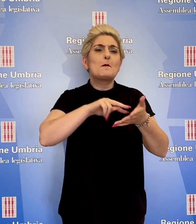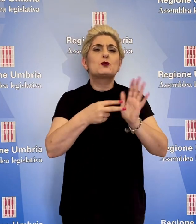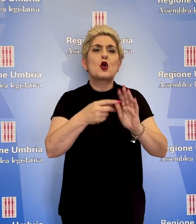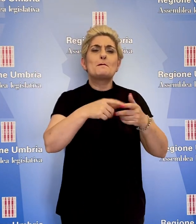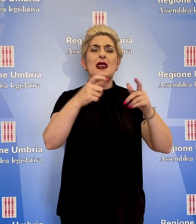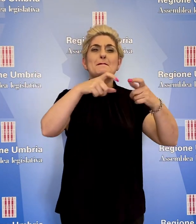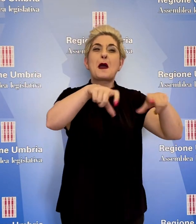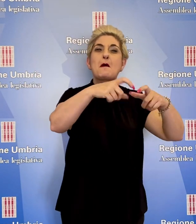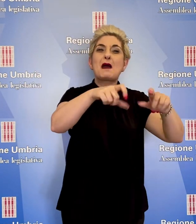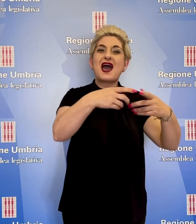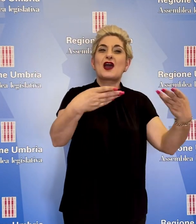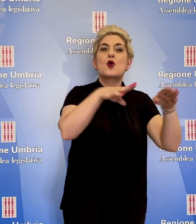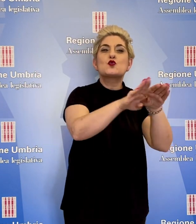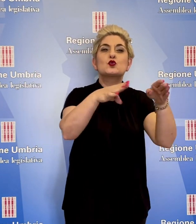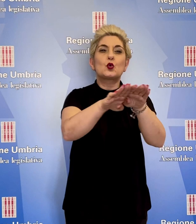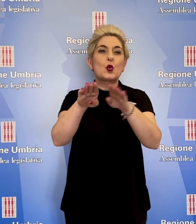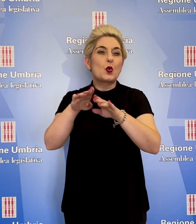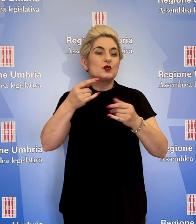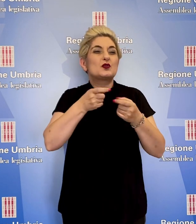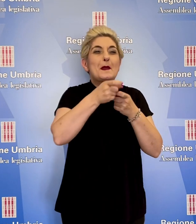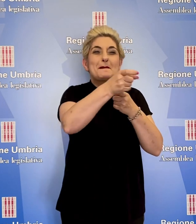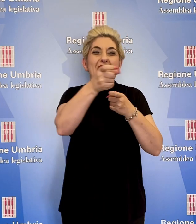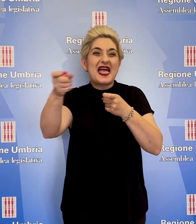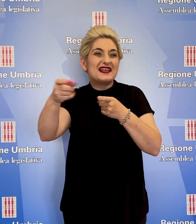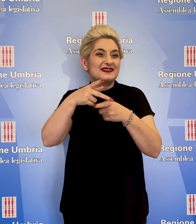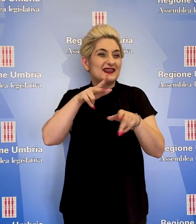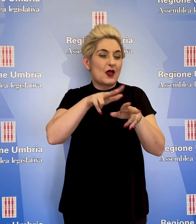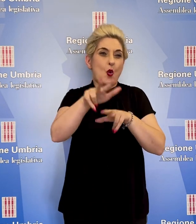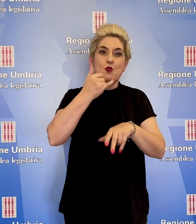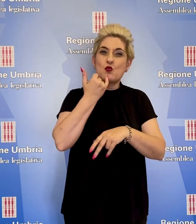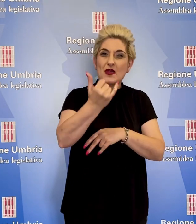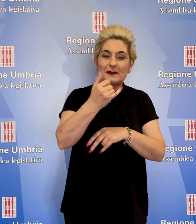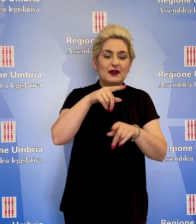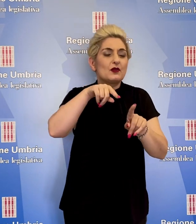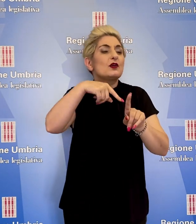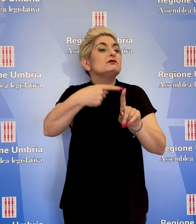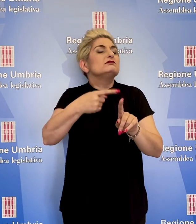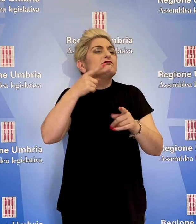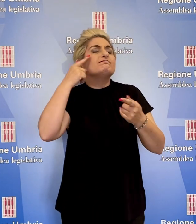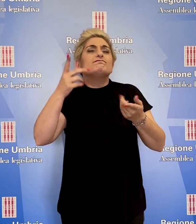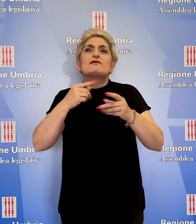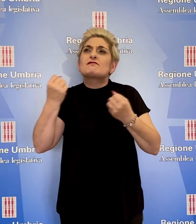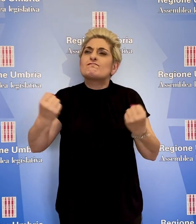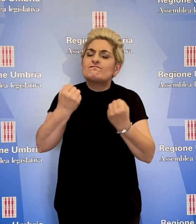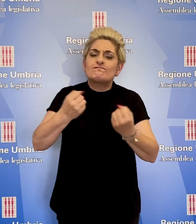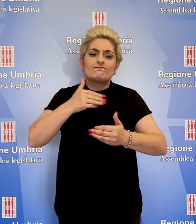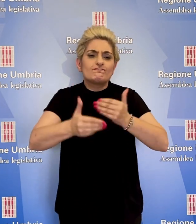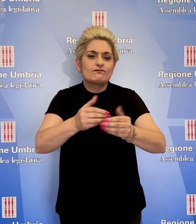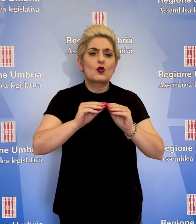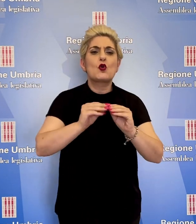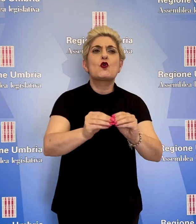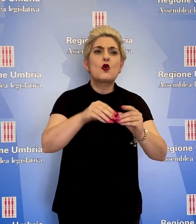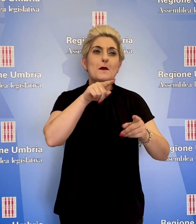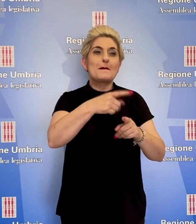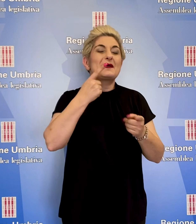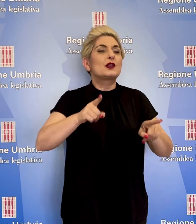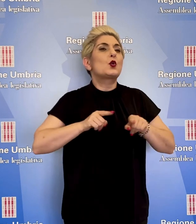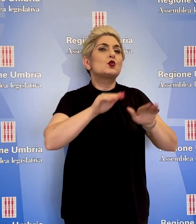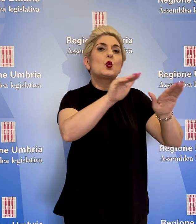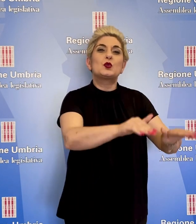filiali bancarie nei piccoli comuni umbri, rendere noto quali azioni intende mettere in campo per tutelare i diritti dei cittadini di piccole